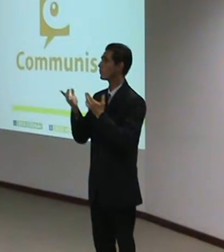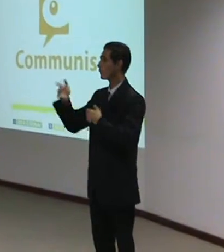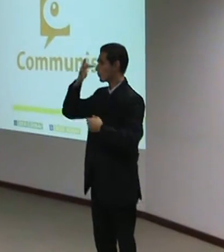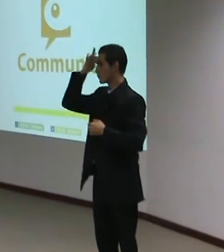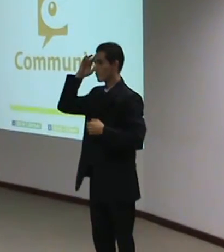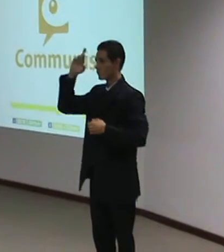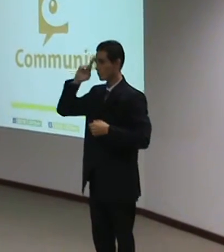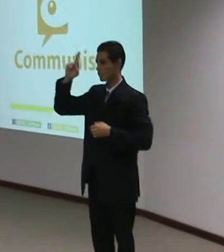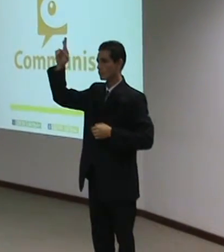pessoas